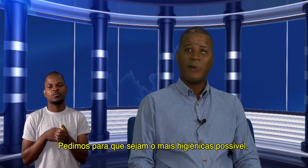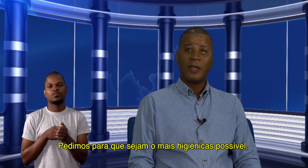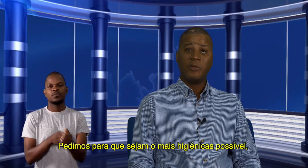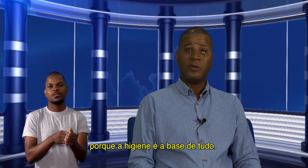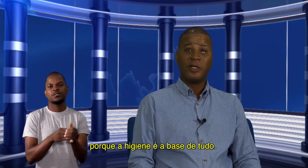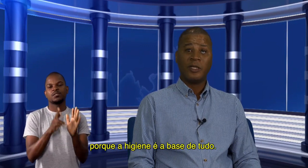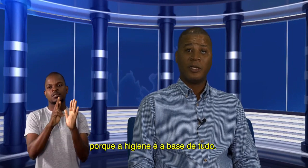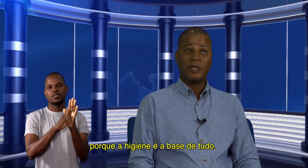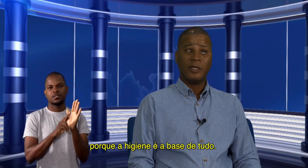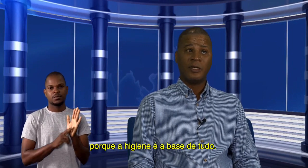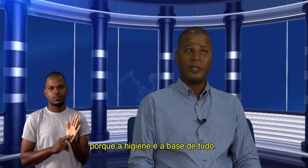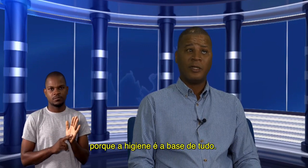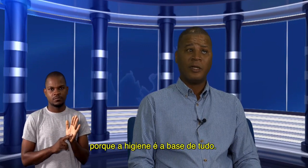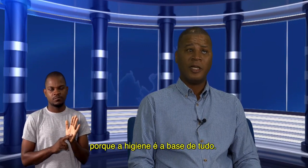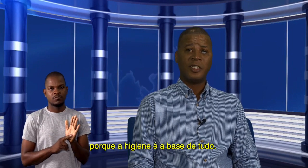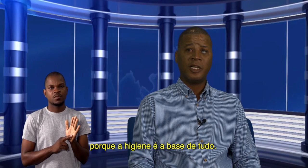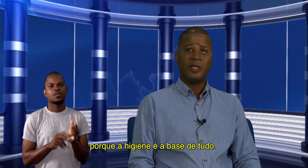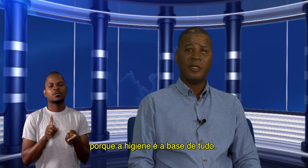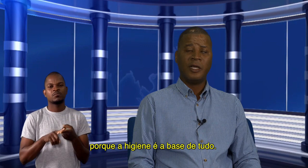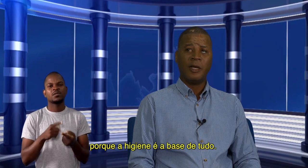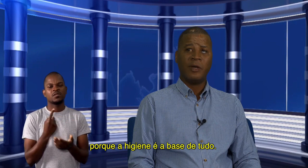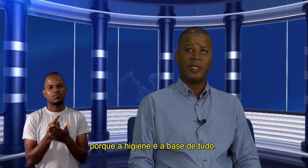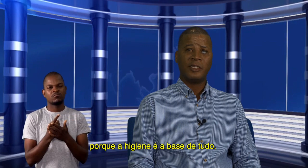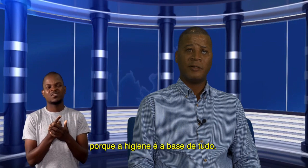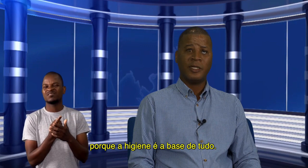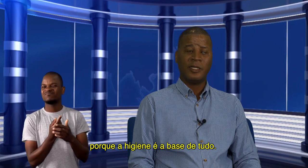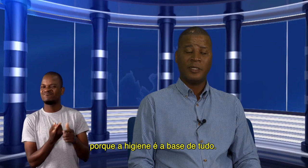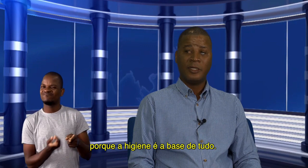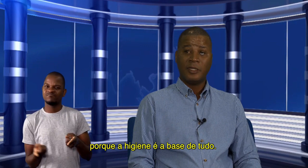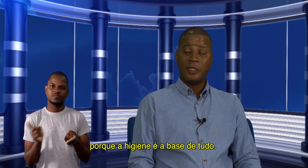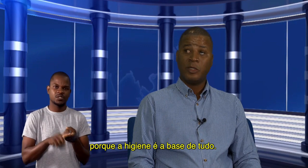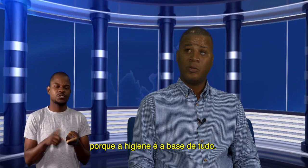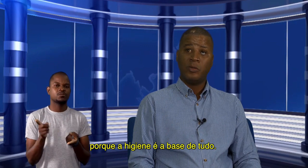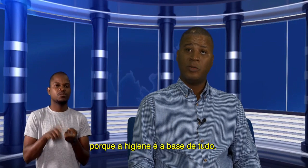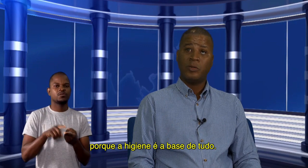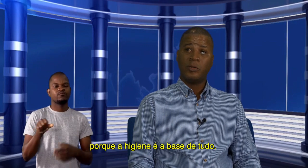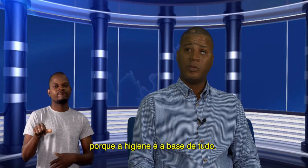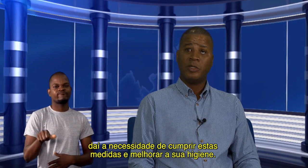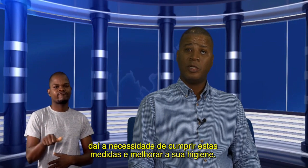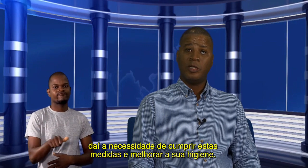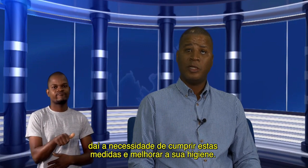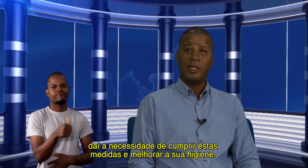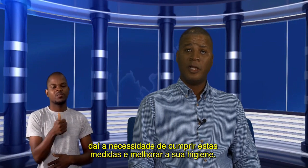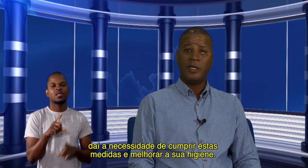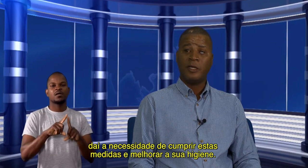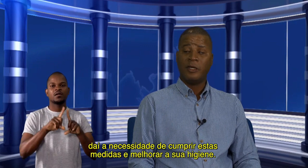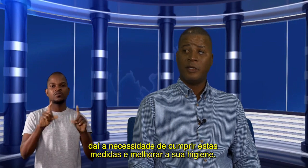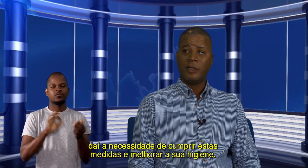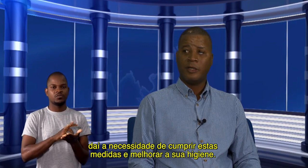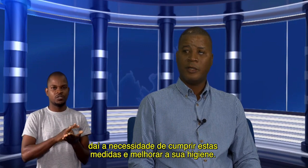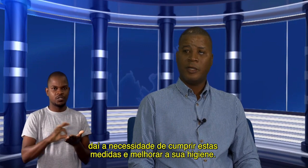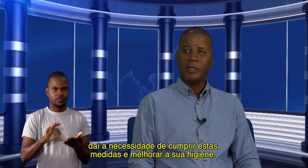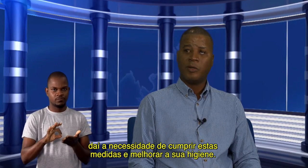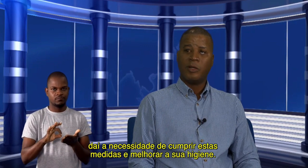porque a higiene é a base de tudo. Daí que toda